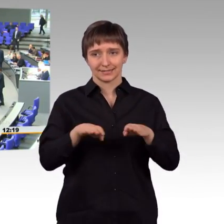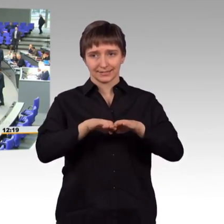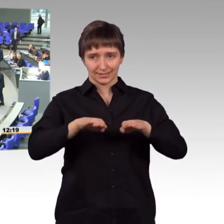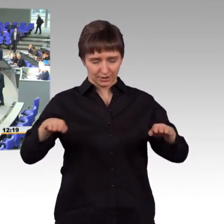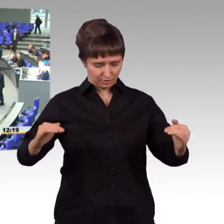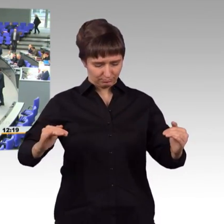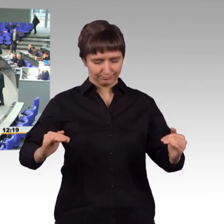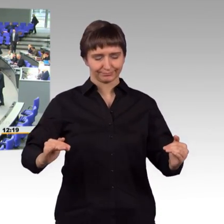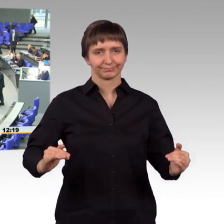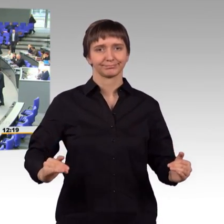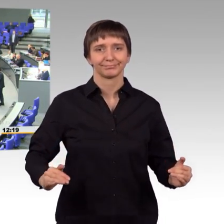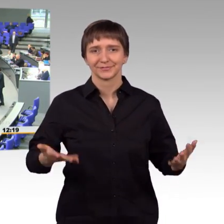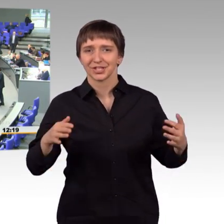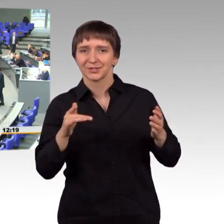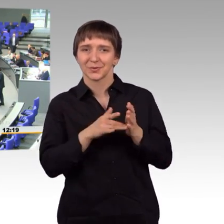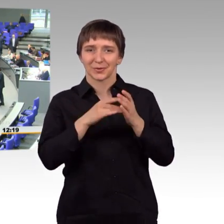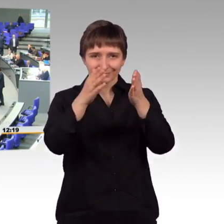das Blickfeld sich erweitert, und genau das brauchen wir für Europa.